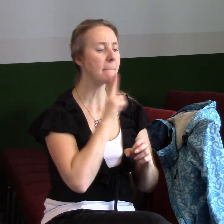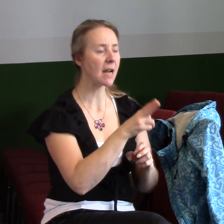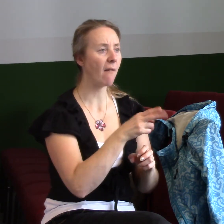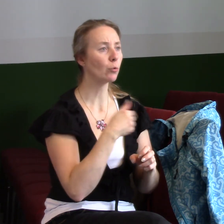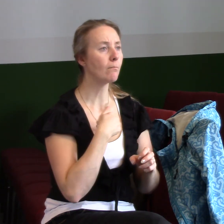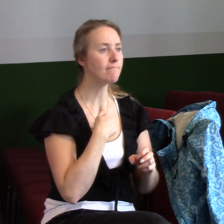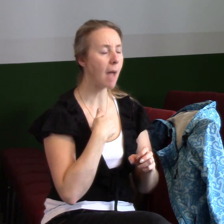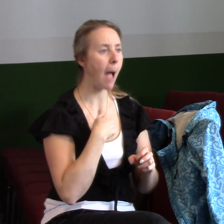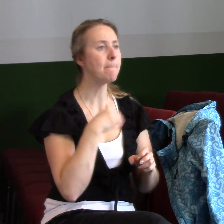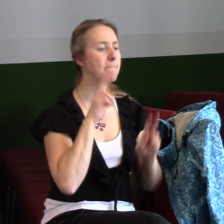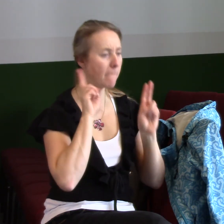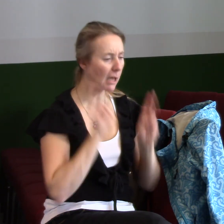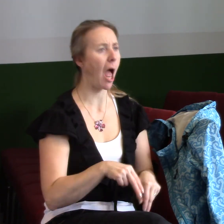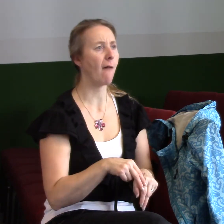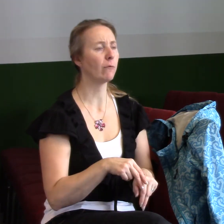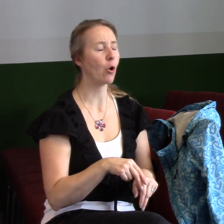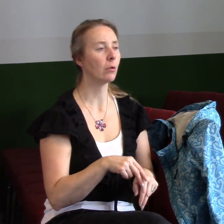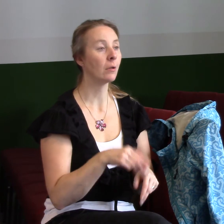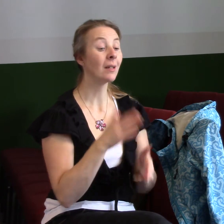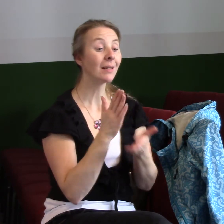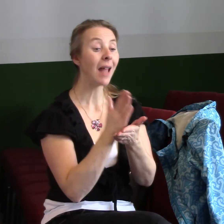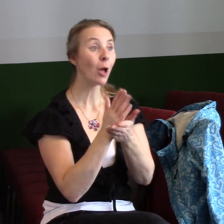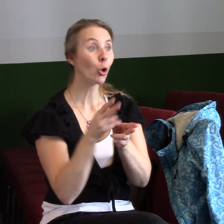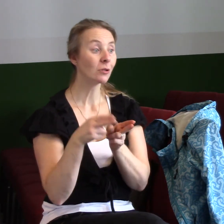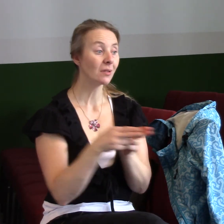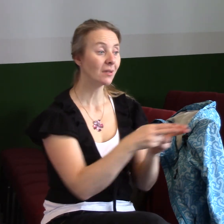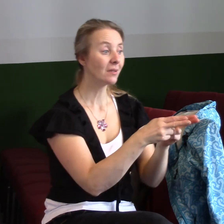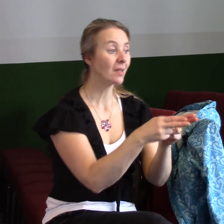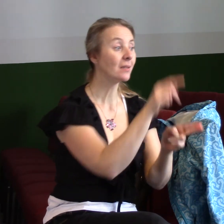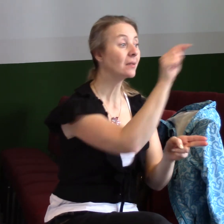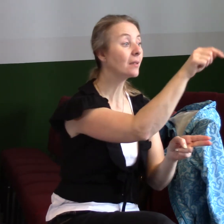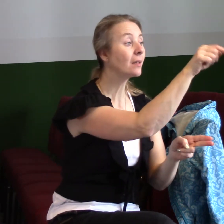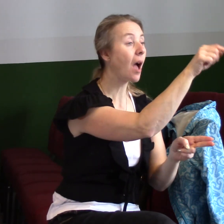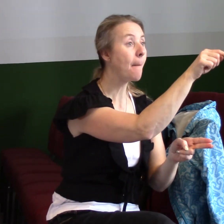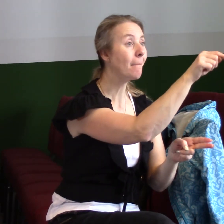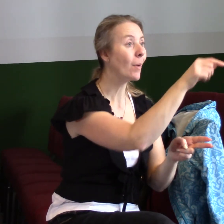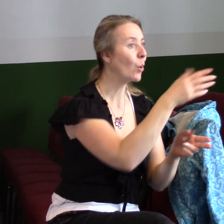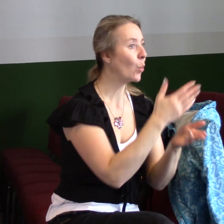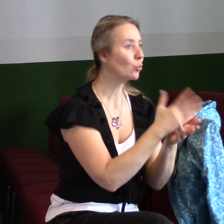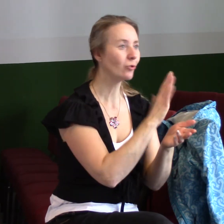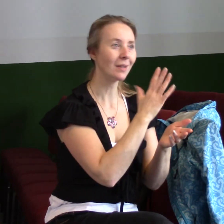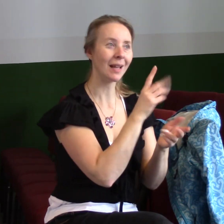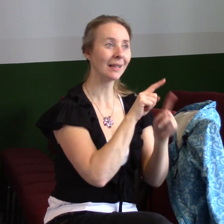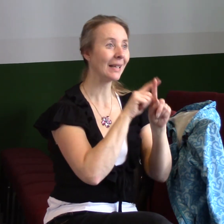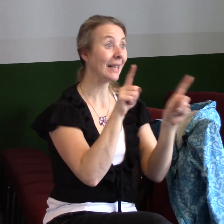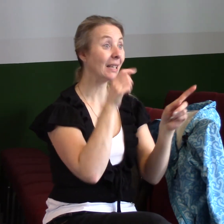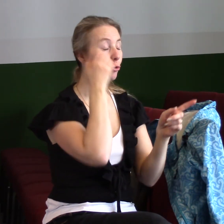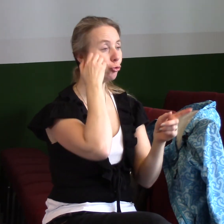mě to bude. A pak na konci níde té cesty, těch bojů a těch vítězství drobných, stojí jiný člověk, který prostě